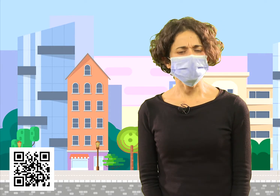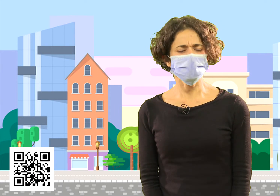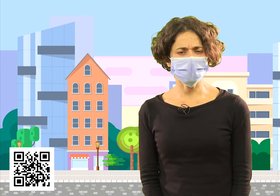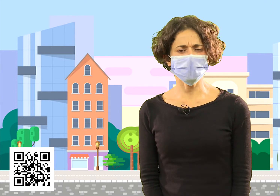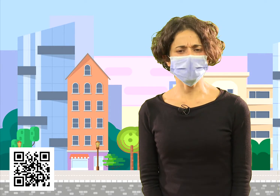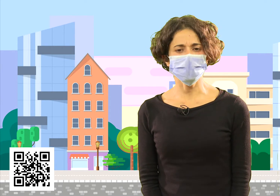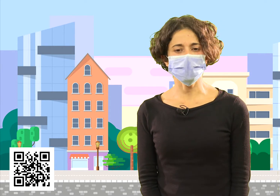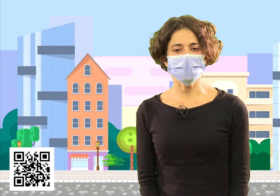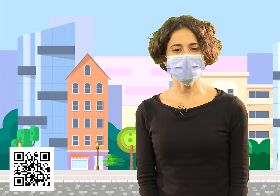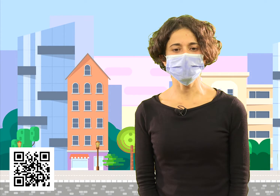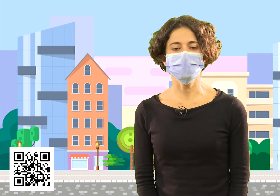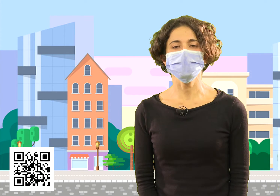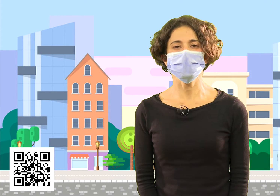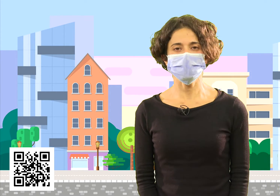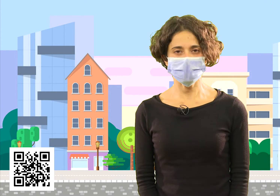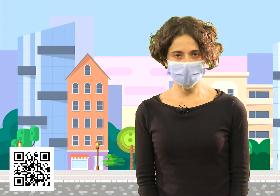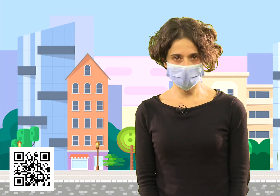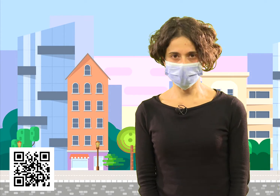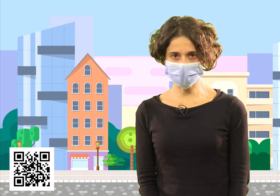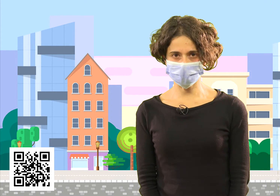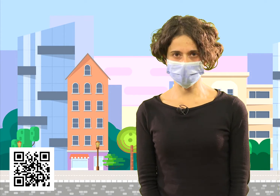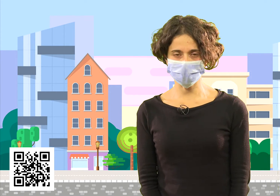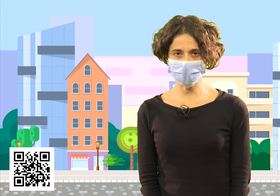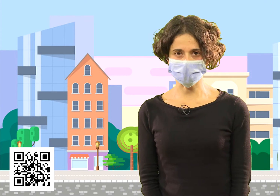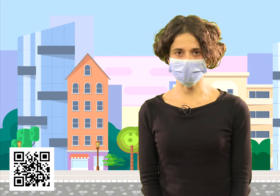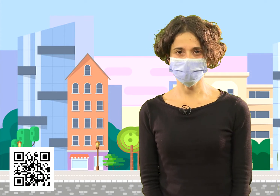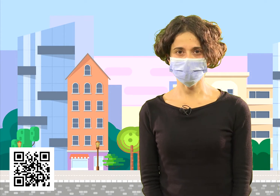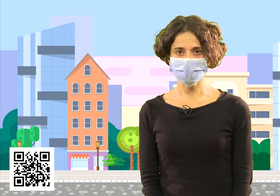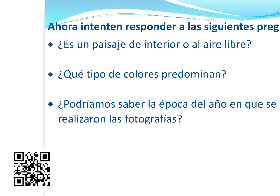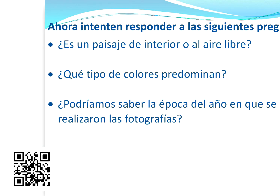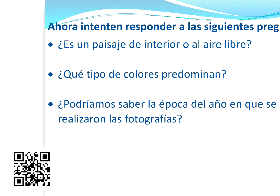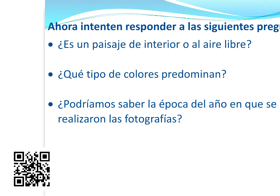¿Podríamos saber la época del año en la que se realizarán esas fotografías?